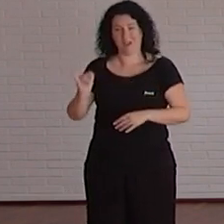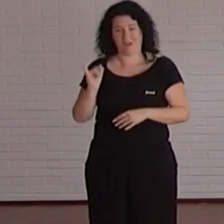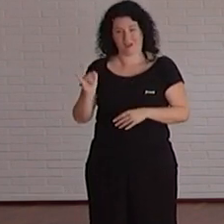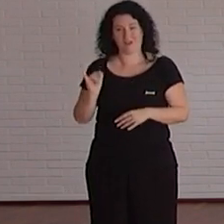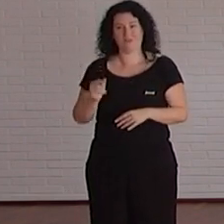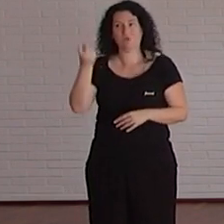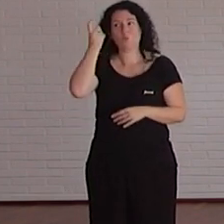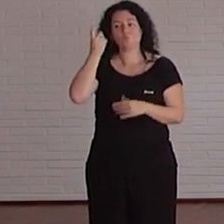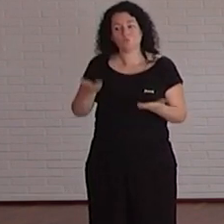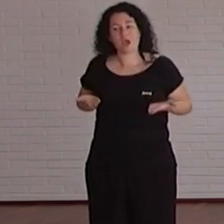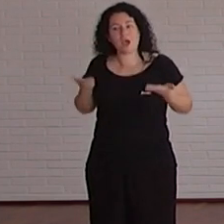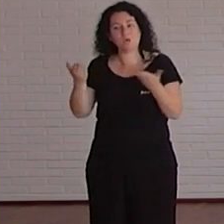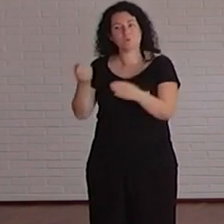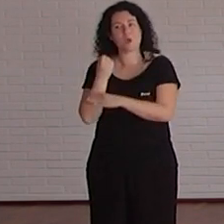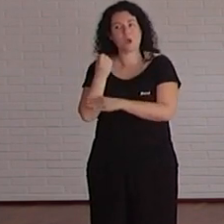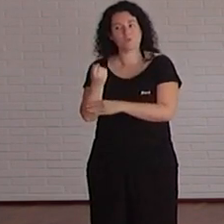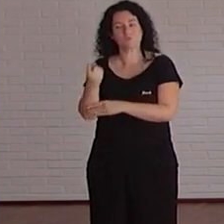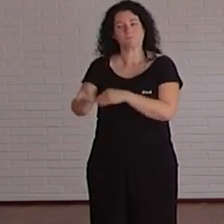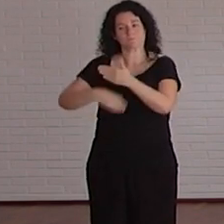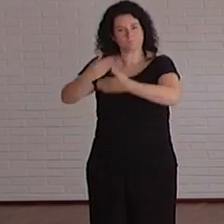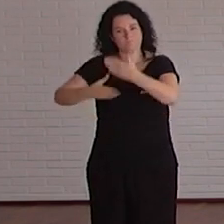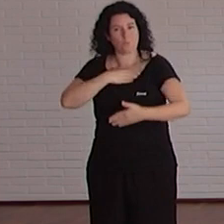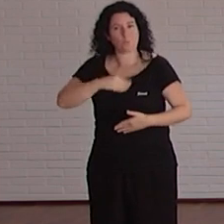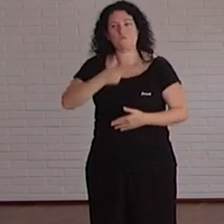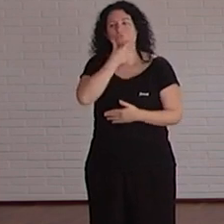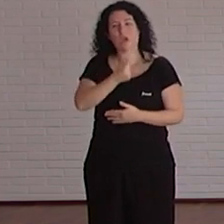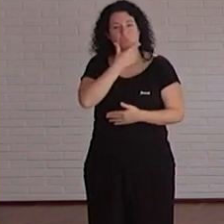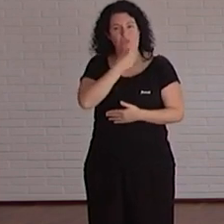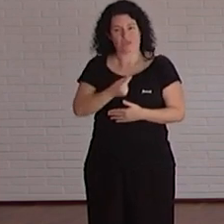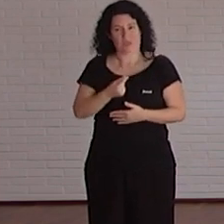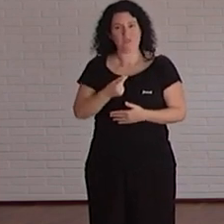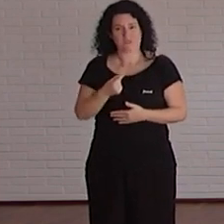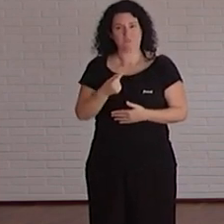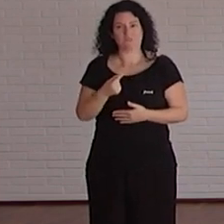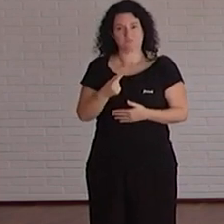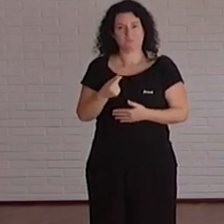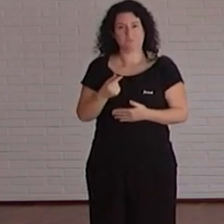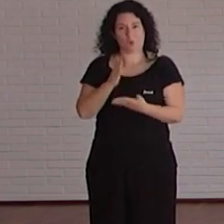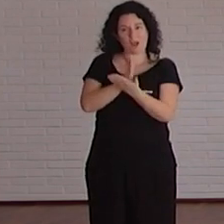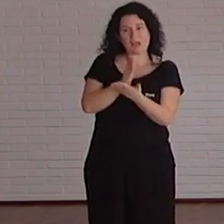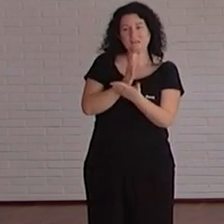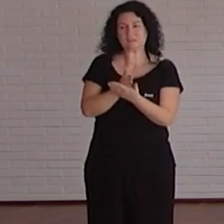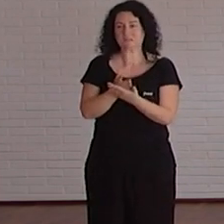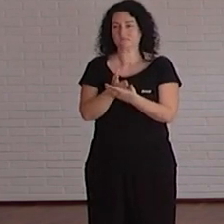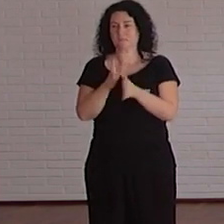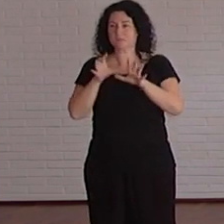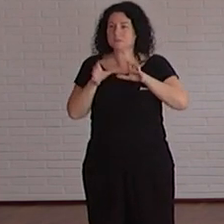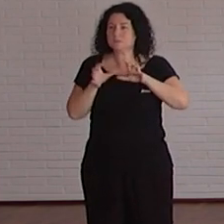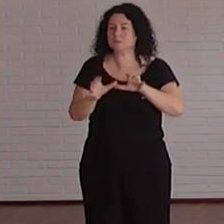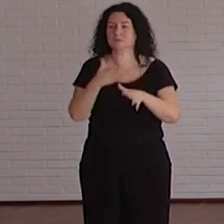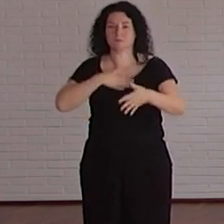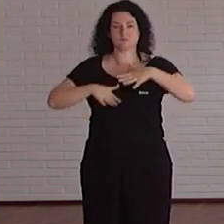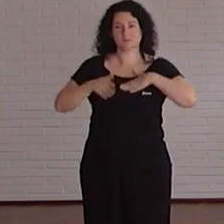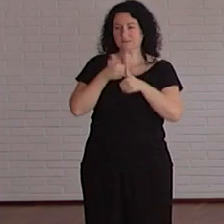ayudan al estudiante a seguir con mayor facilidad las las docencias que se imparten en las aulas